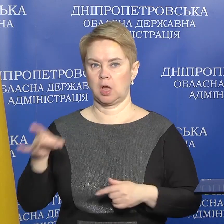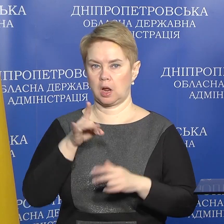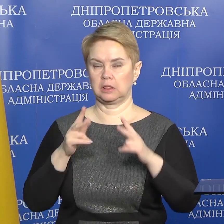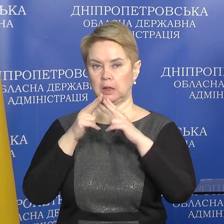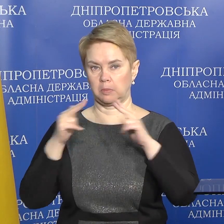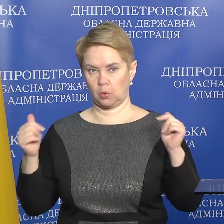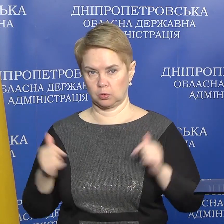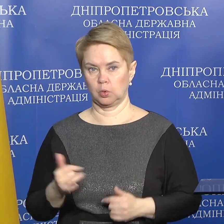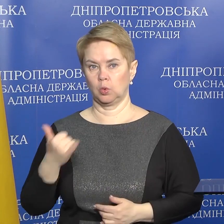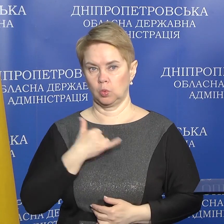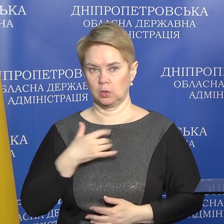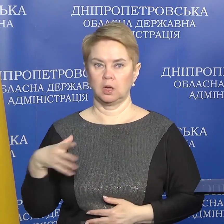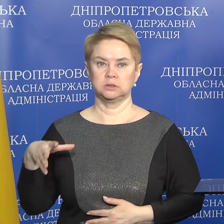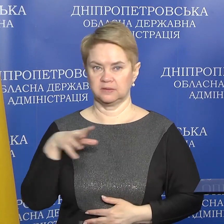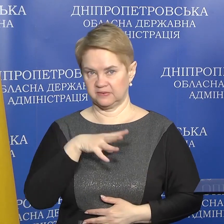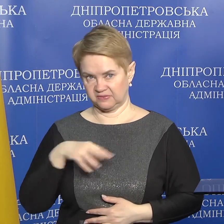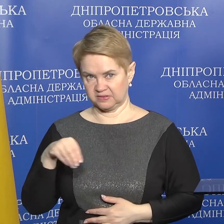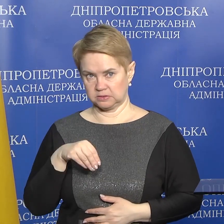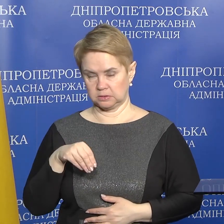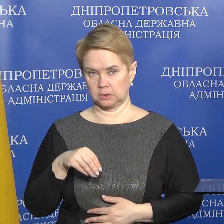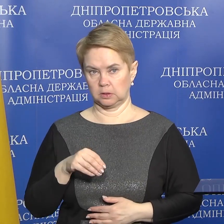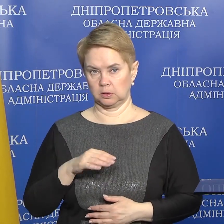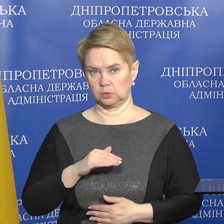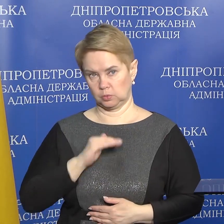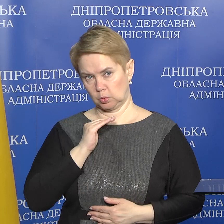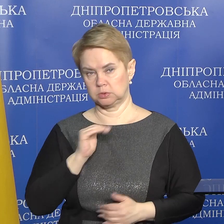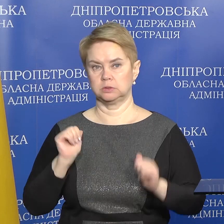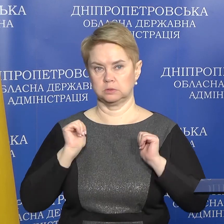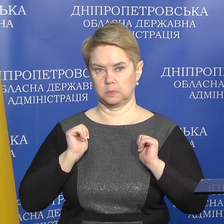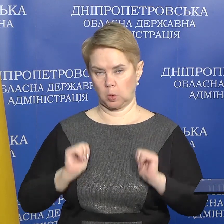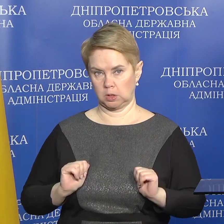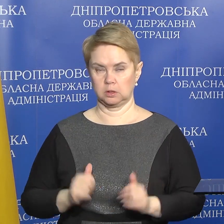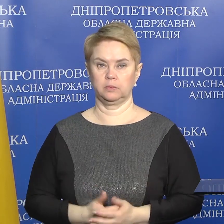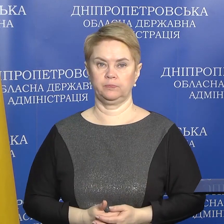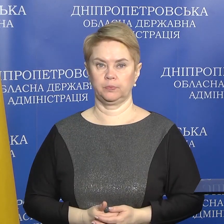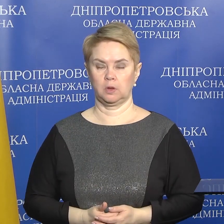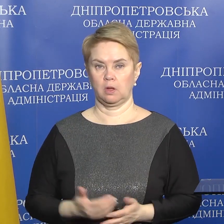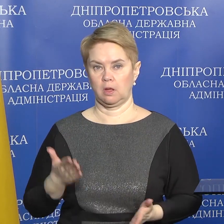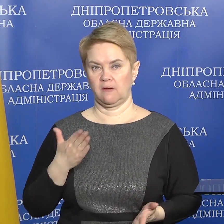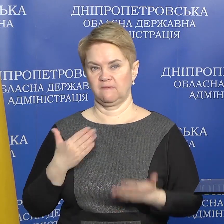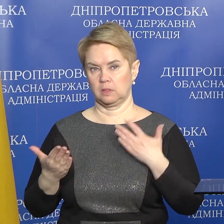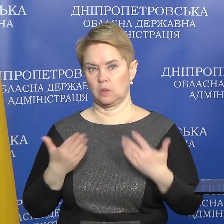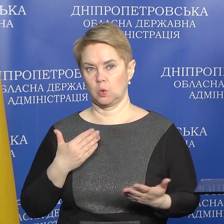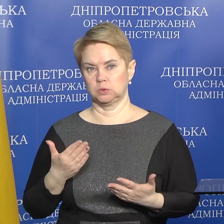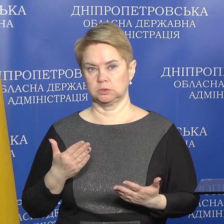Дніпропетровщини. У нас все досить спокійно відносно